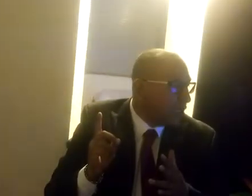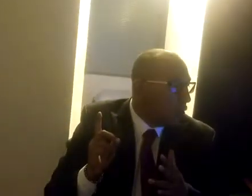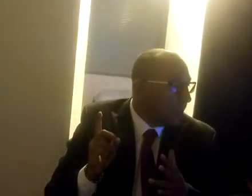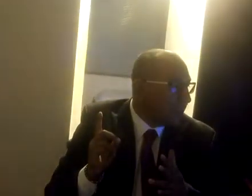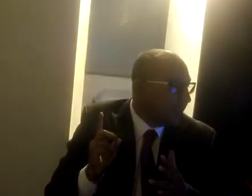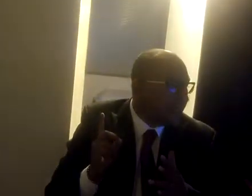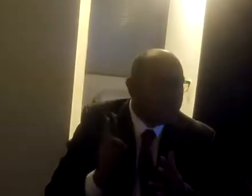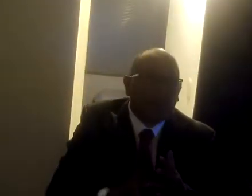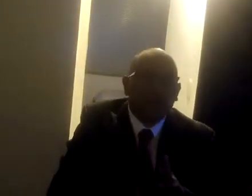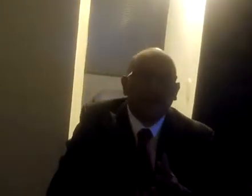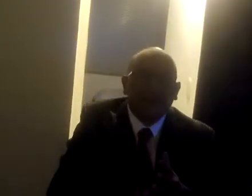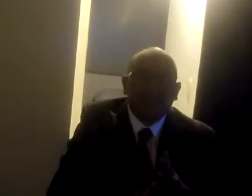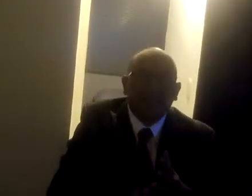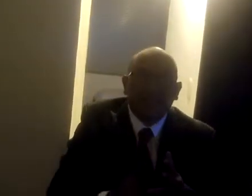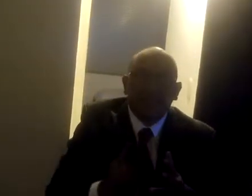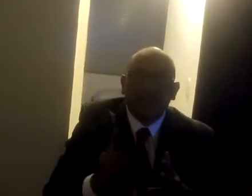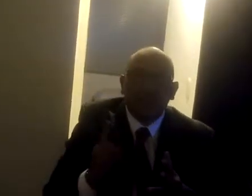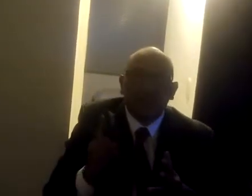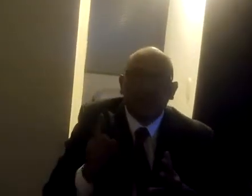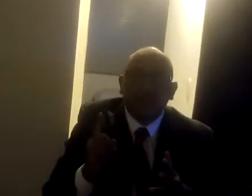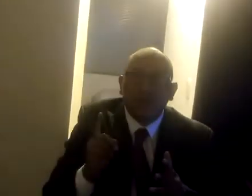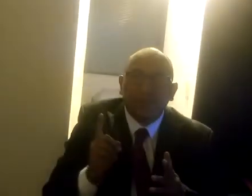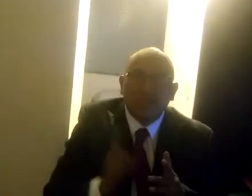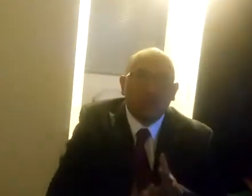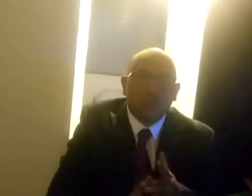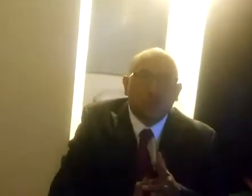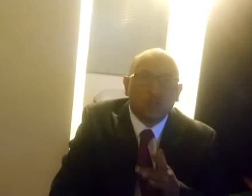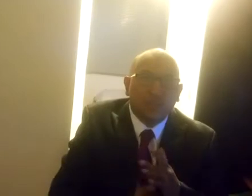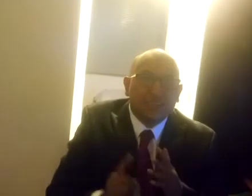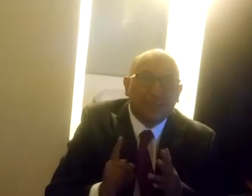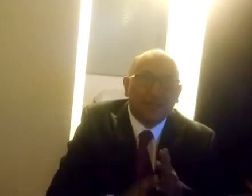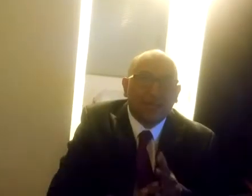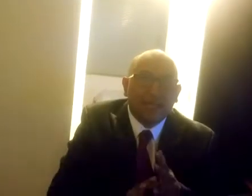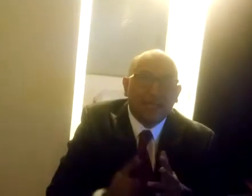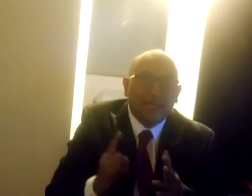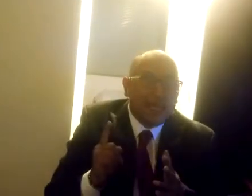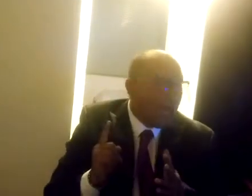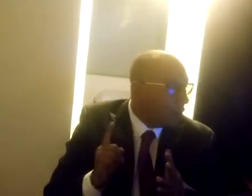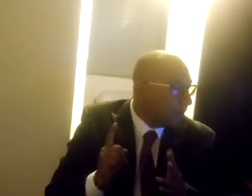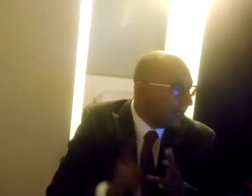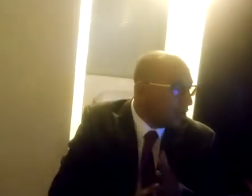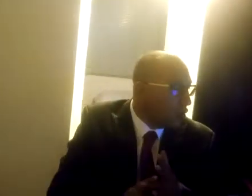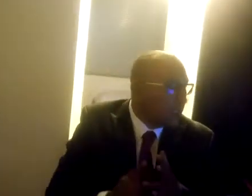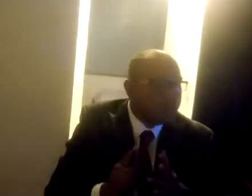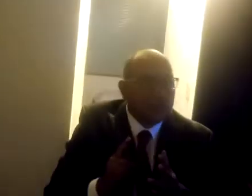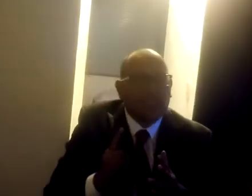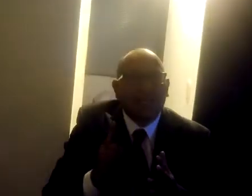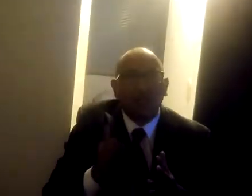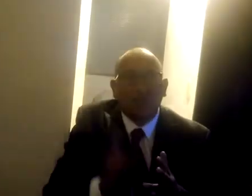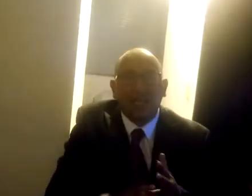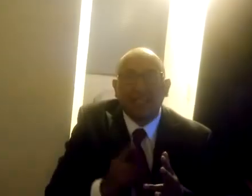cual se había requerido en Amsterdam, disminuyendo la supresión y los controles de la frontera, adoptando unas políticas sociales